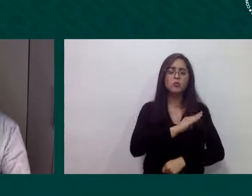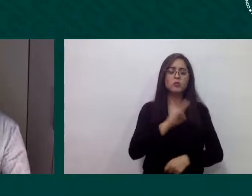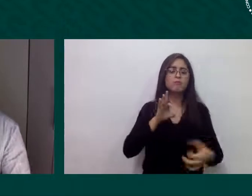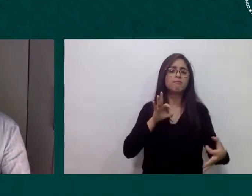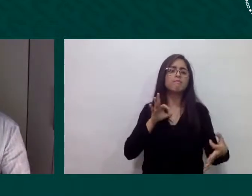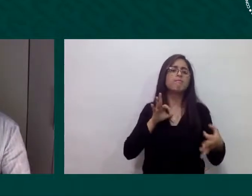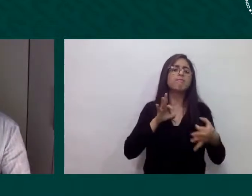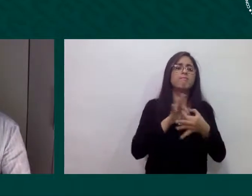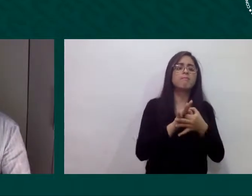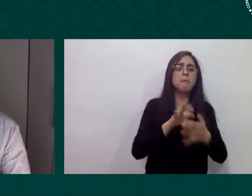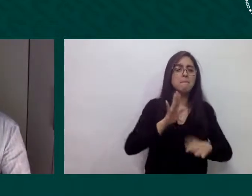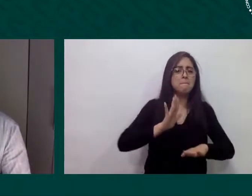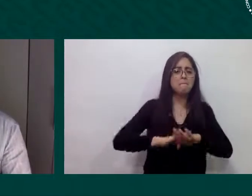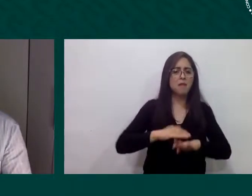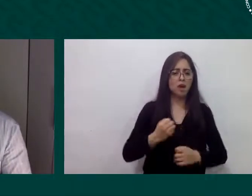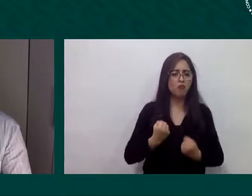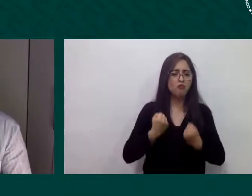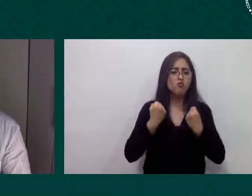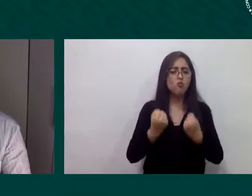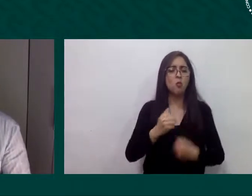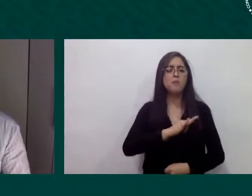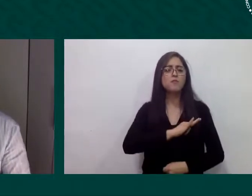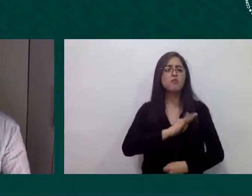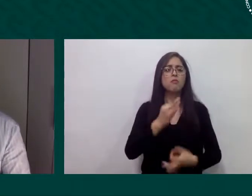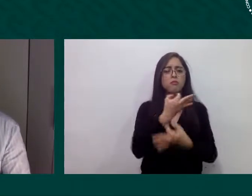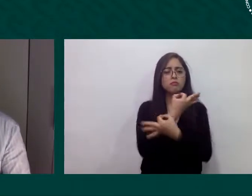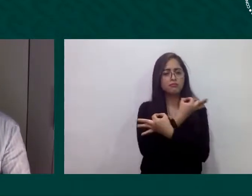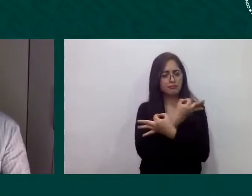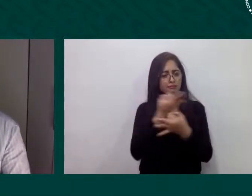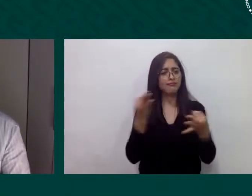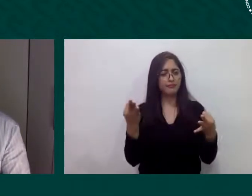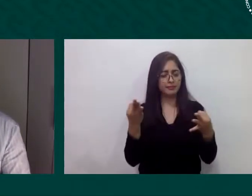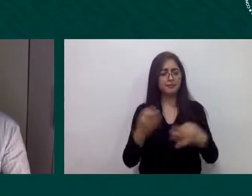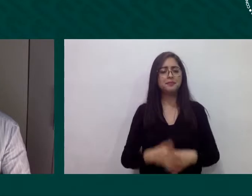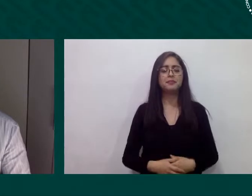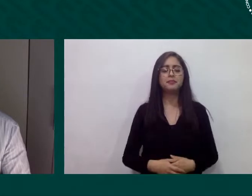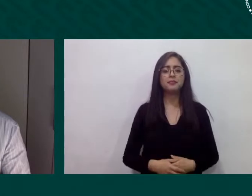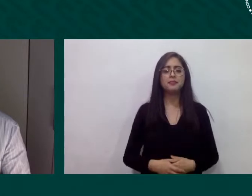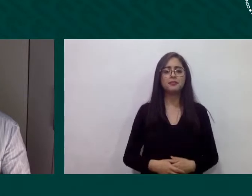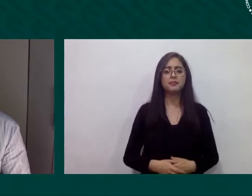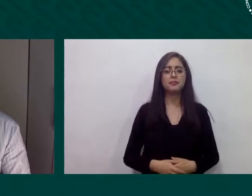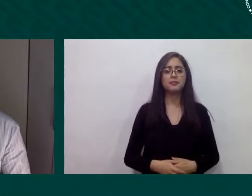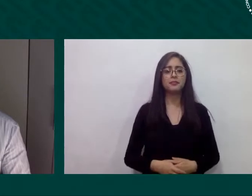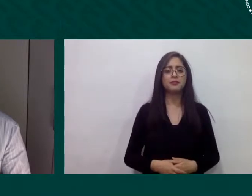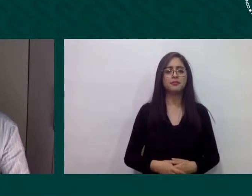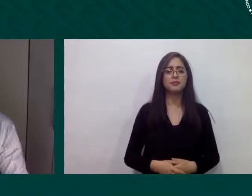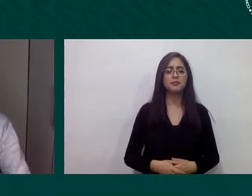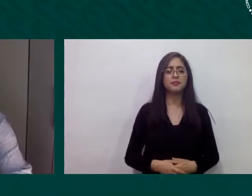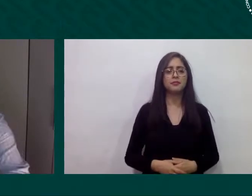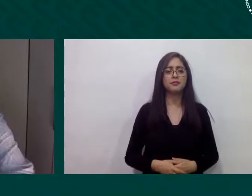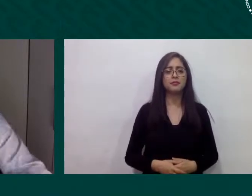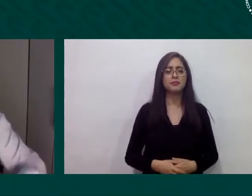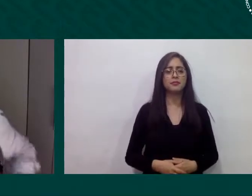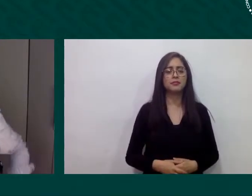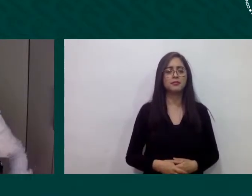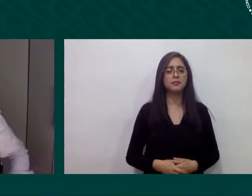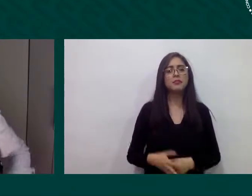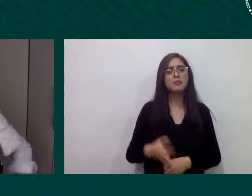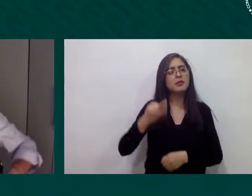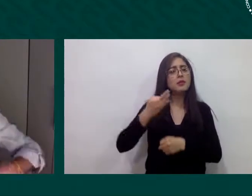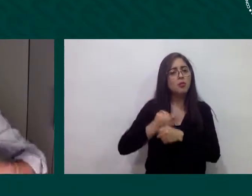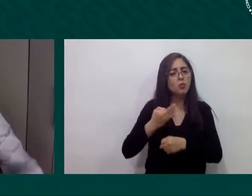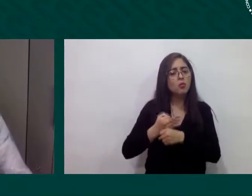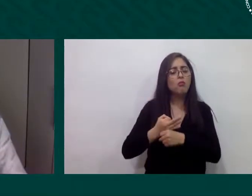en esta calle la posibilidad que se hace que se puede tomar